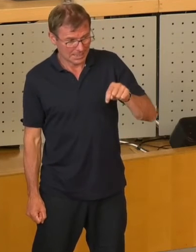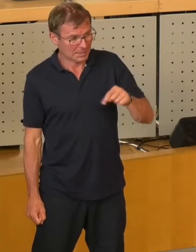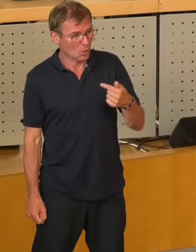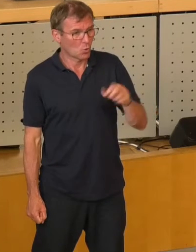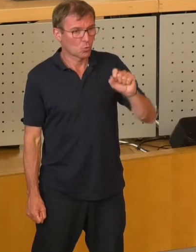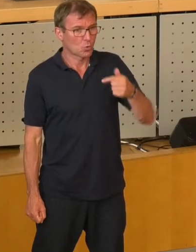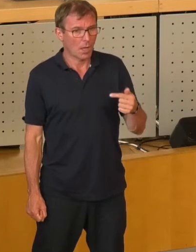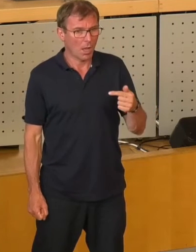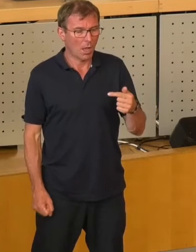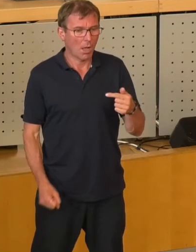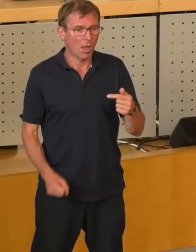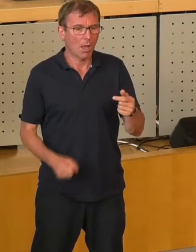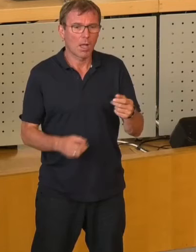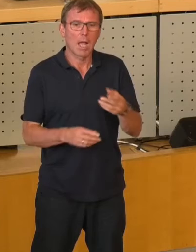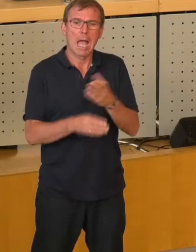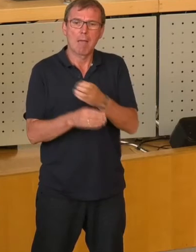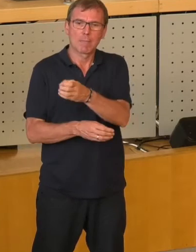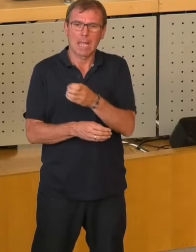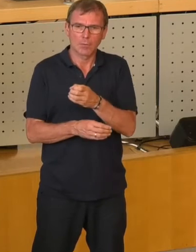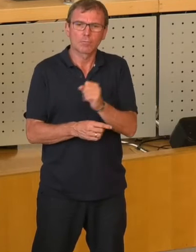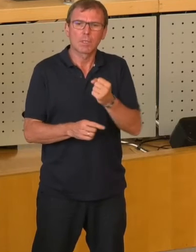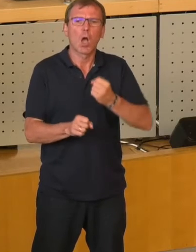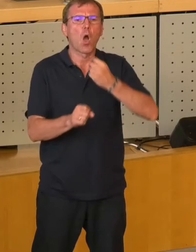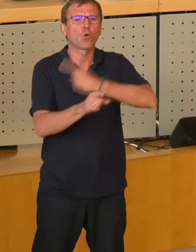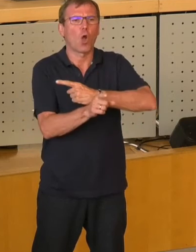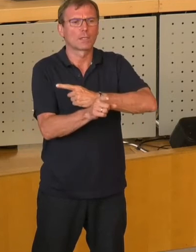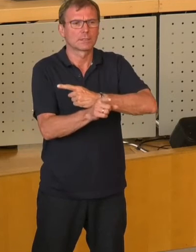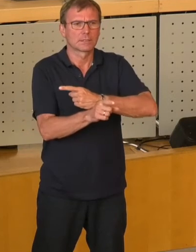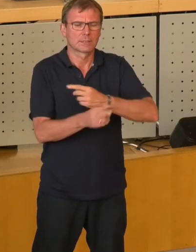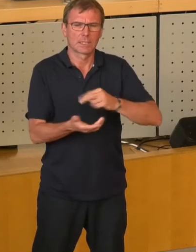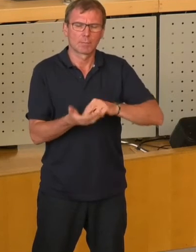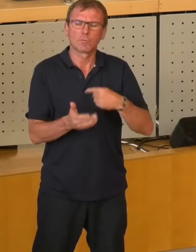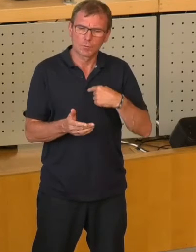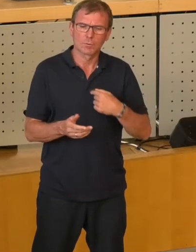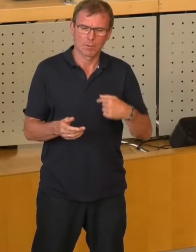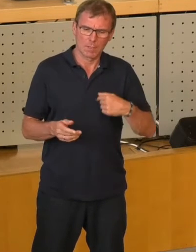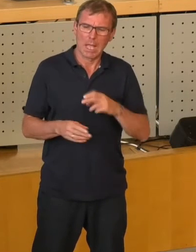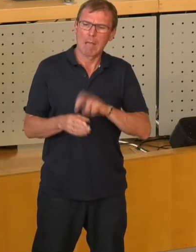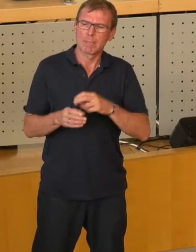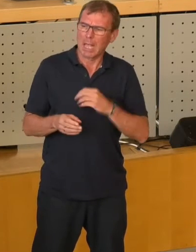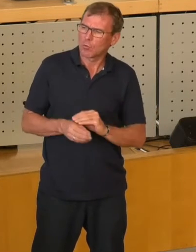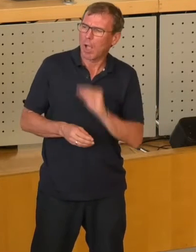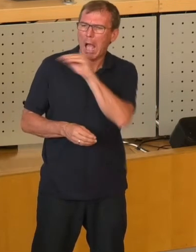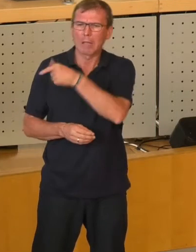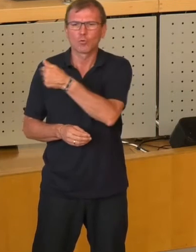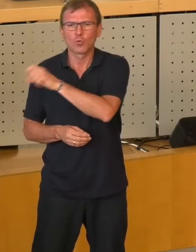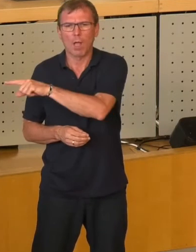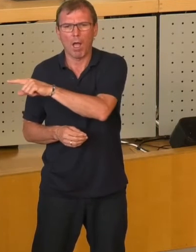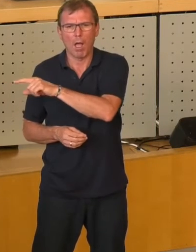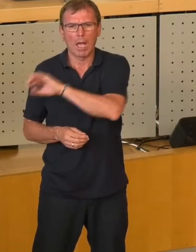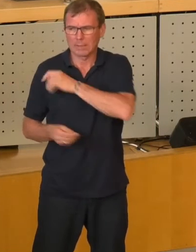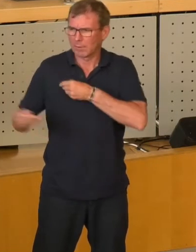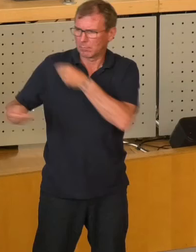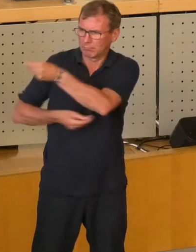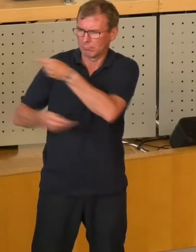TÜGA eine Überkreuzbeteiligung macht. Das heißt, die Drehback beteiligt sich, oder die technischen Werke beteiligen sich an der TÜGA und umgedreht,